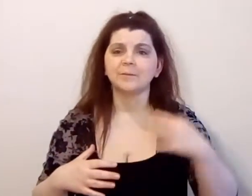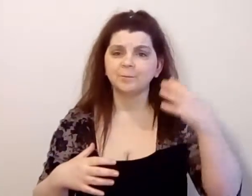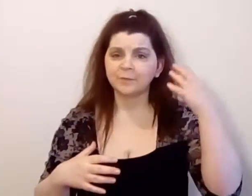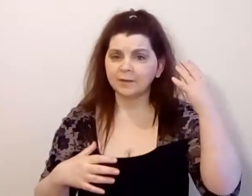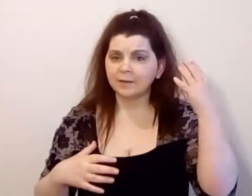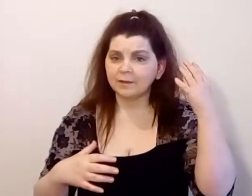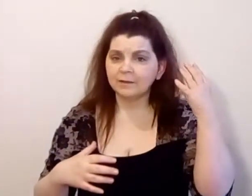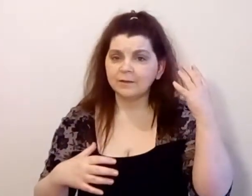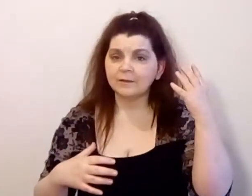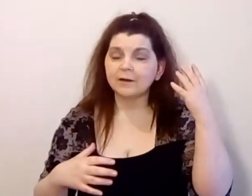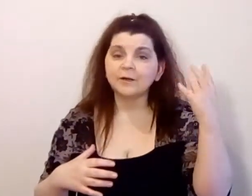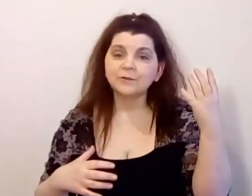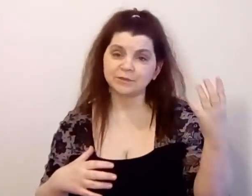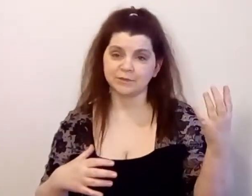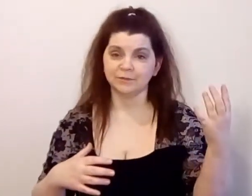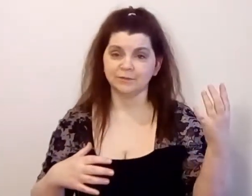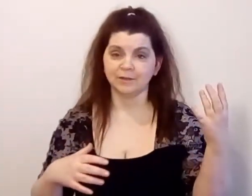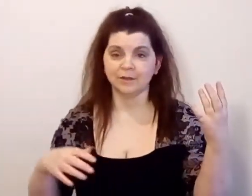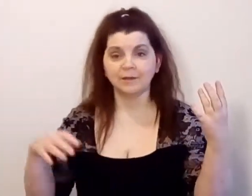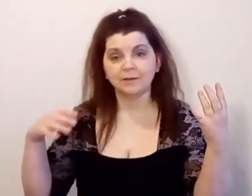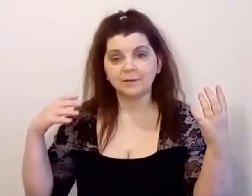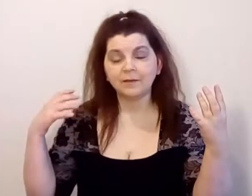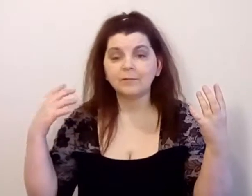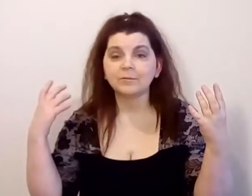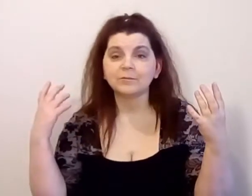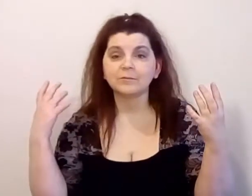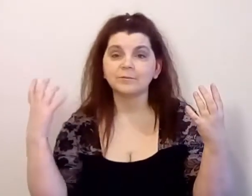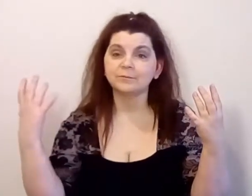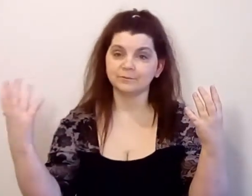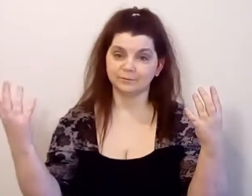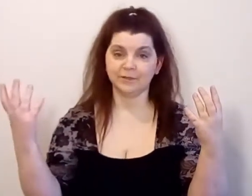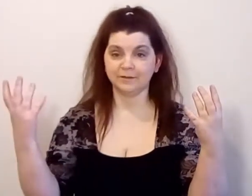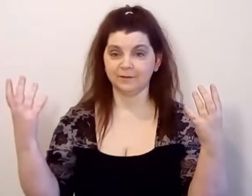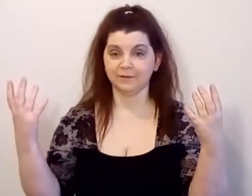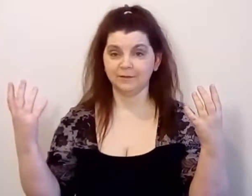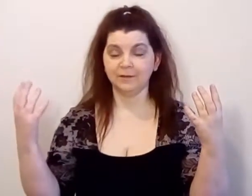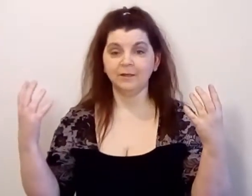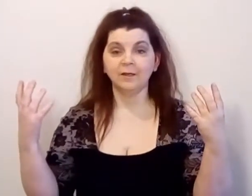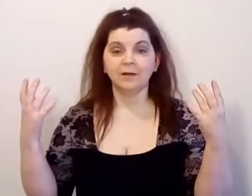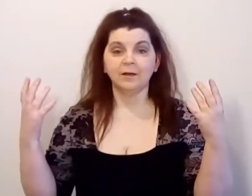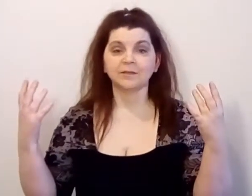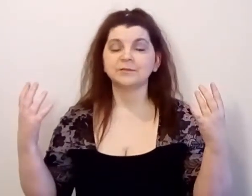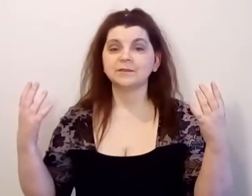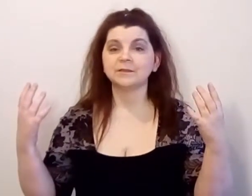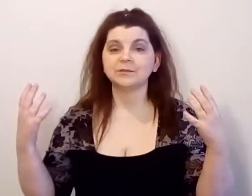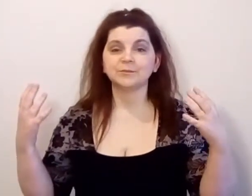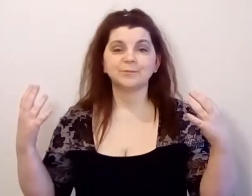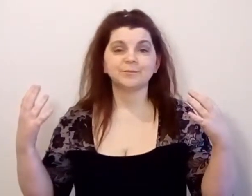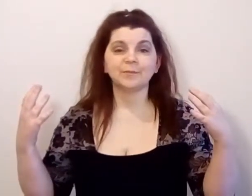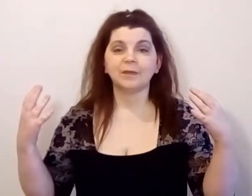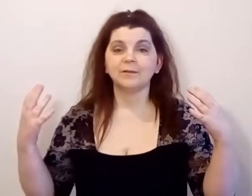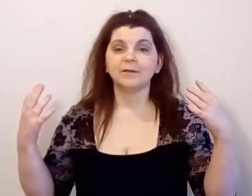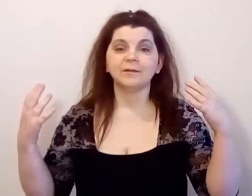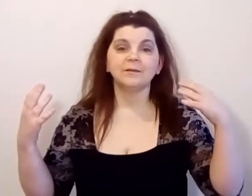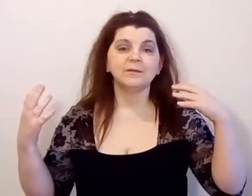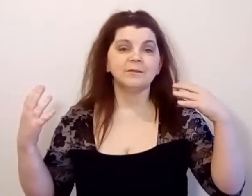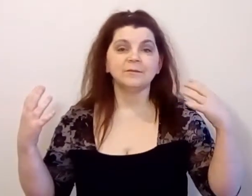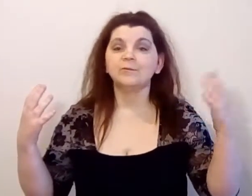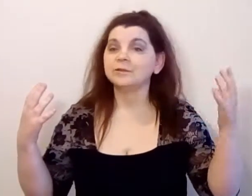и хороших людей, и плохих. Хочу сказать, что вот